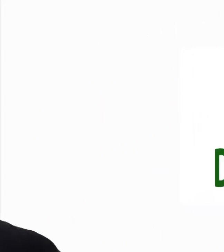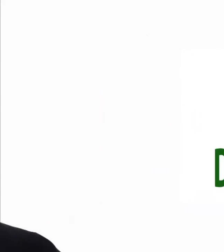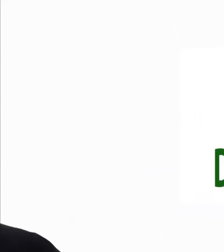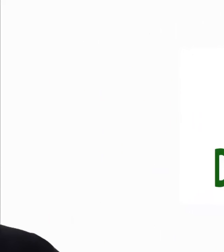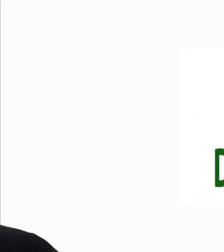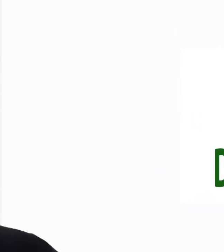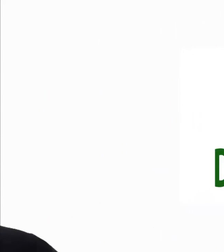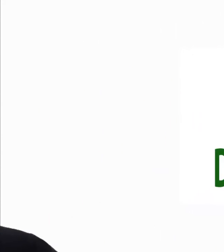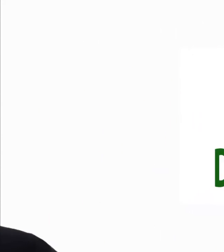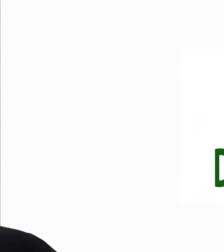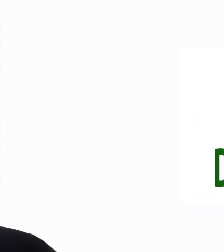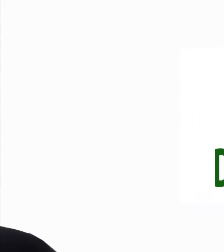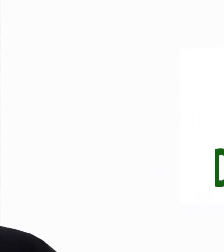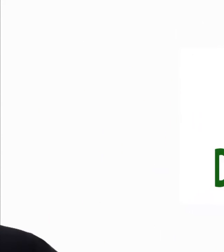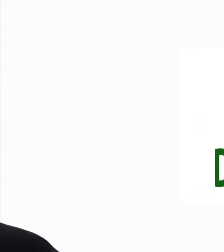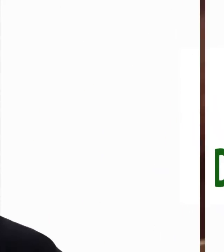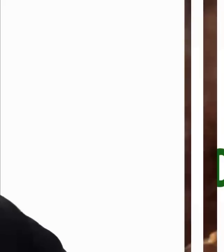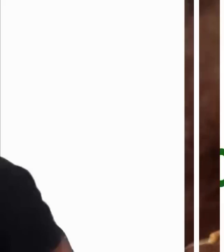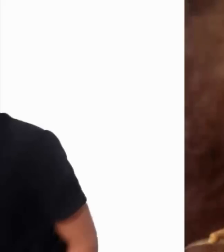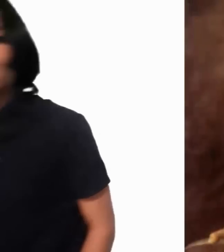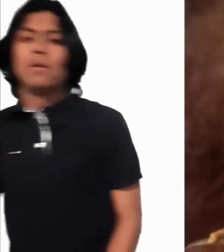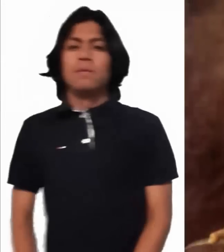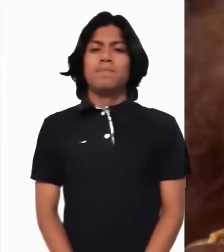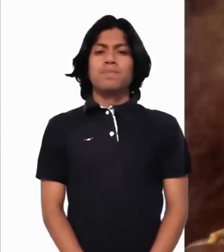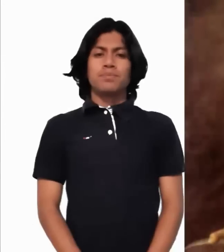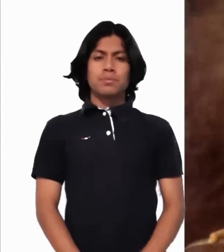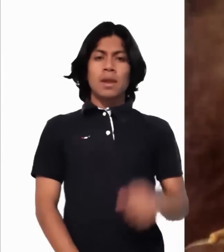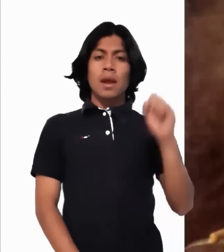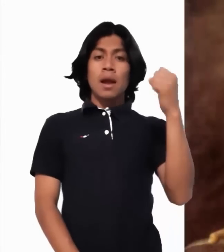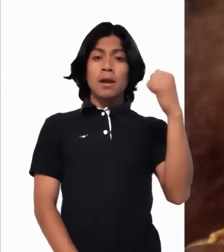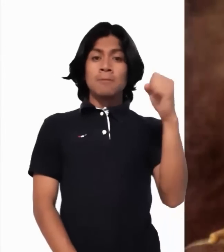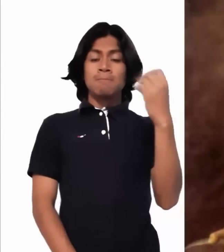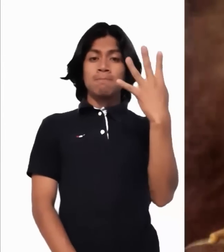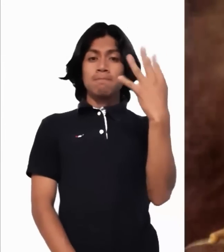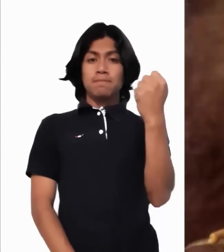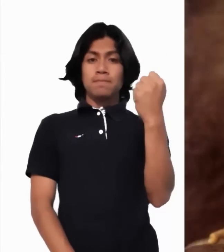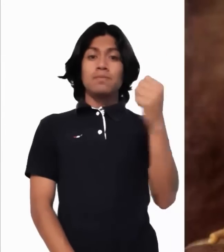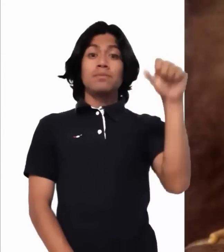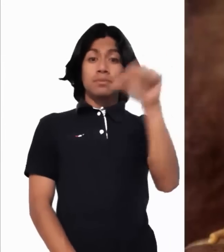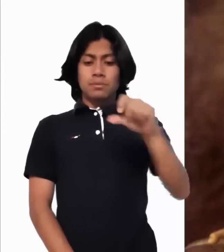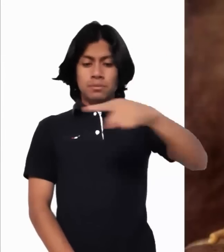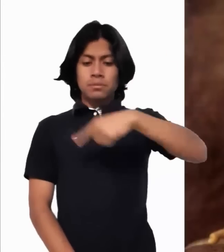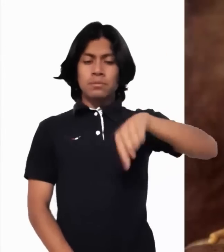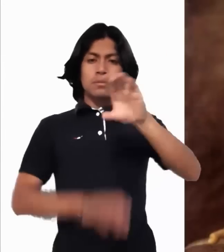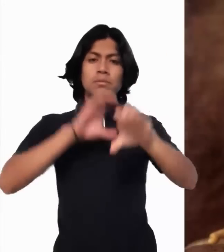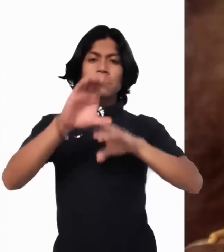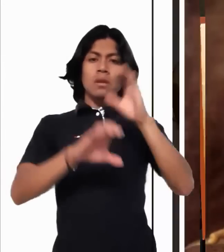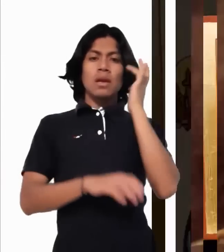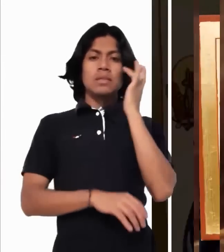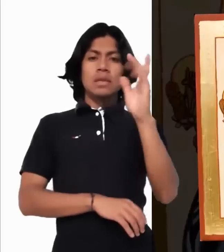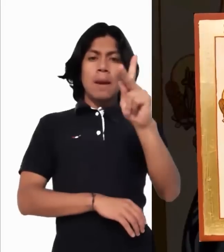El 9 de septiembre, hoy celebramos a San Pedro Claver. Evangelio según San Lucas,